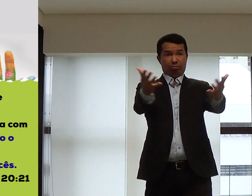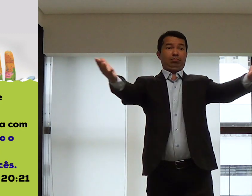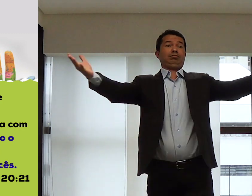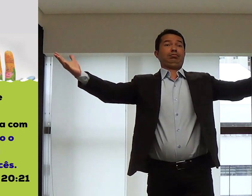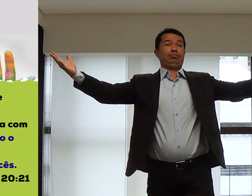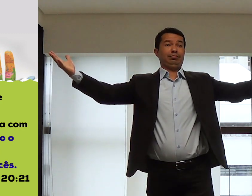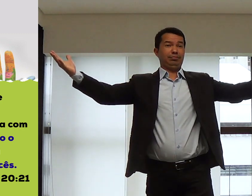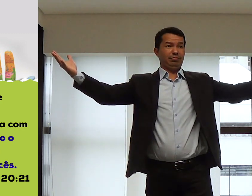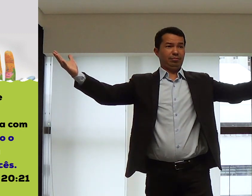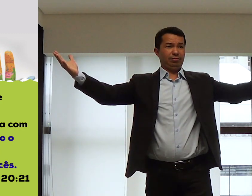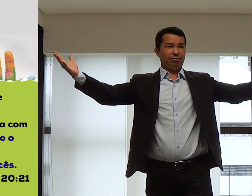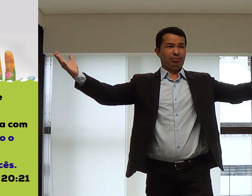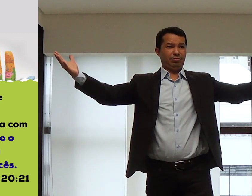paz esteja com vocês.